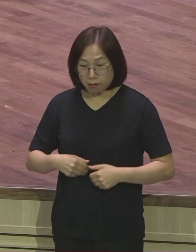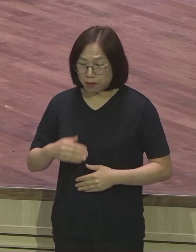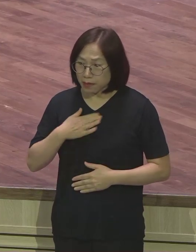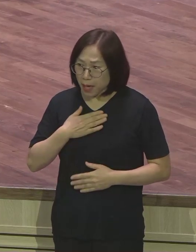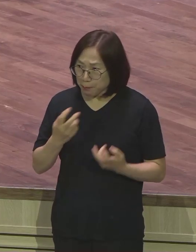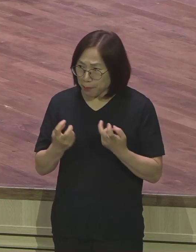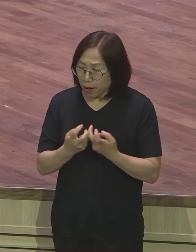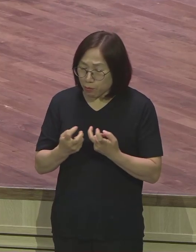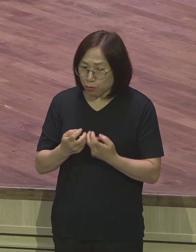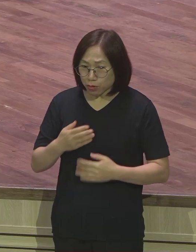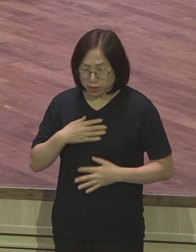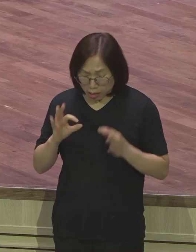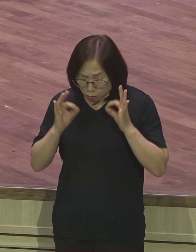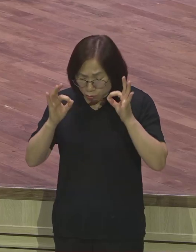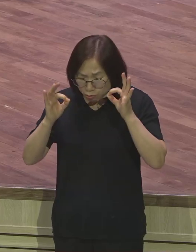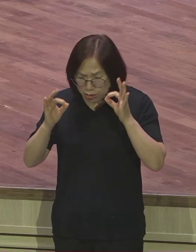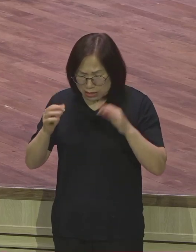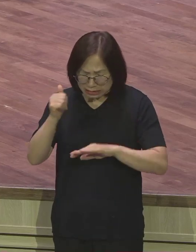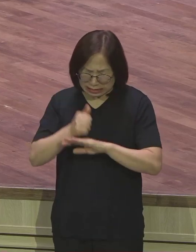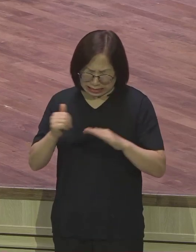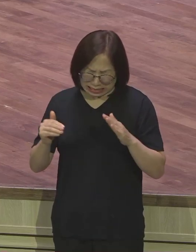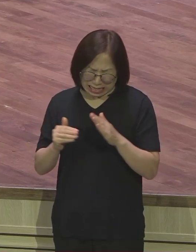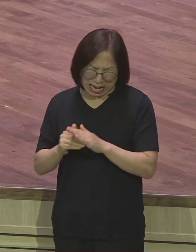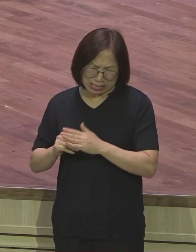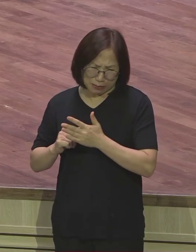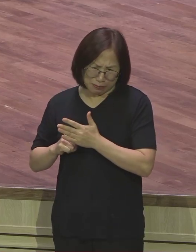자기 노력으로 끝까지 버티는 거죠. 망하려고